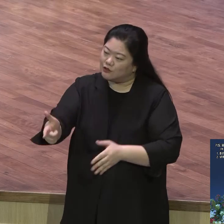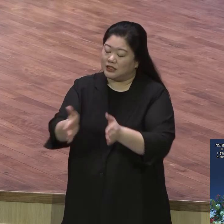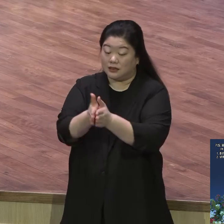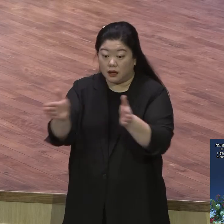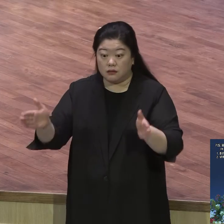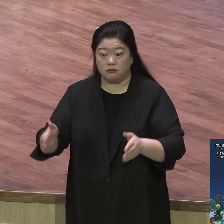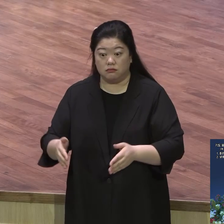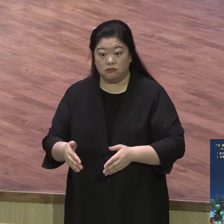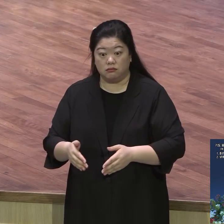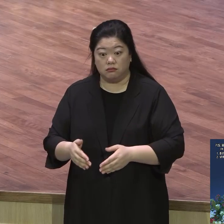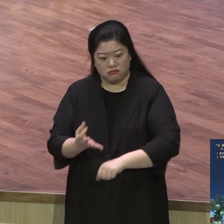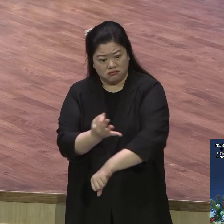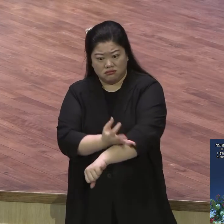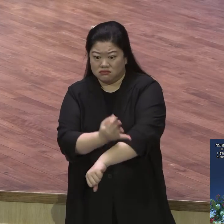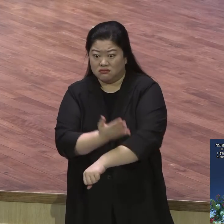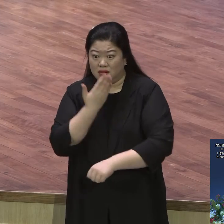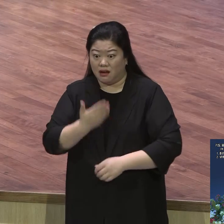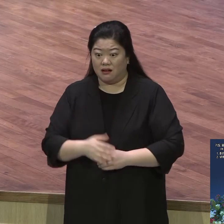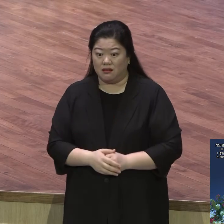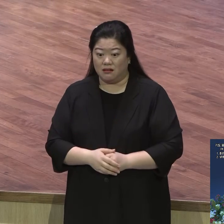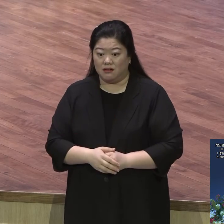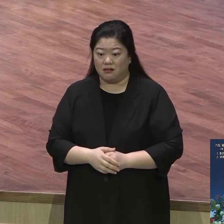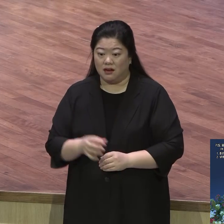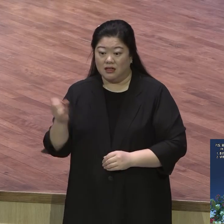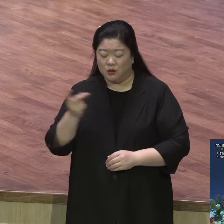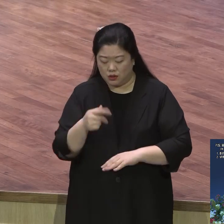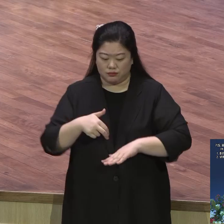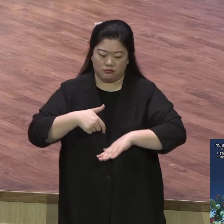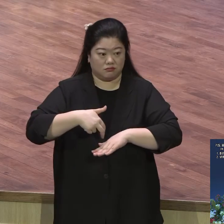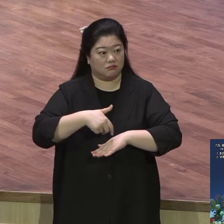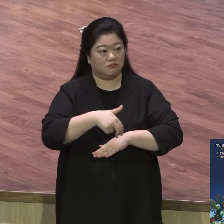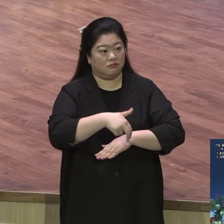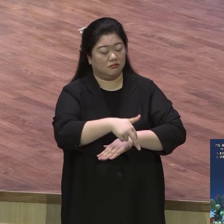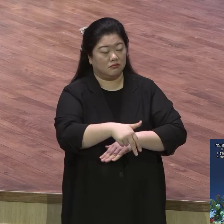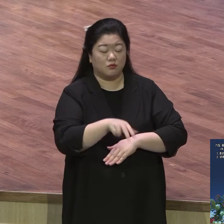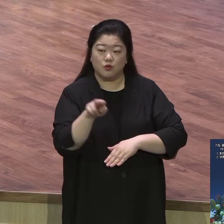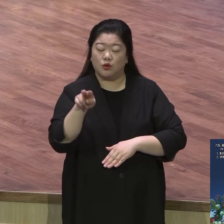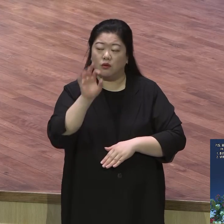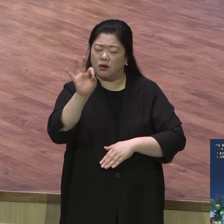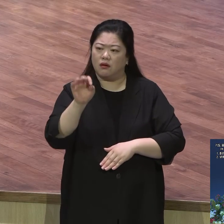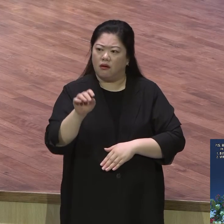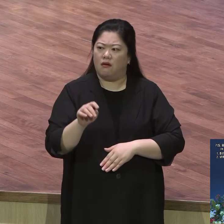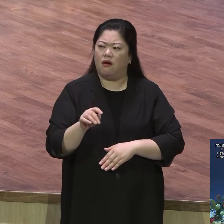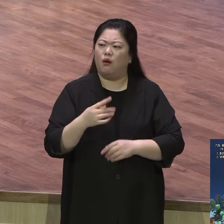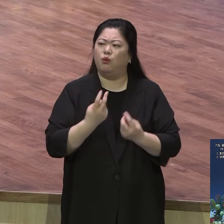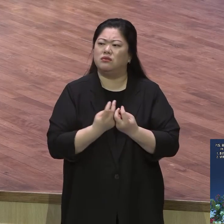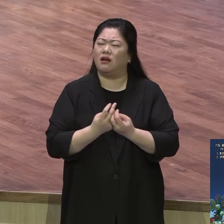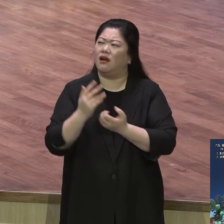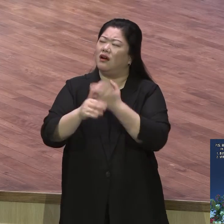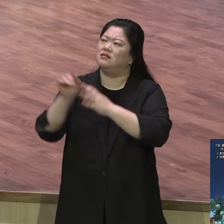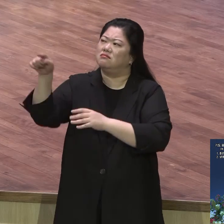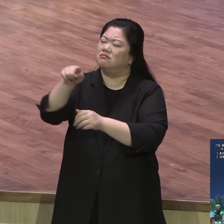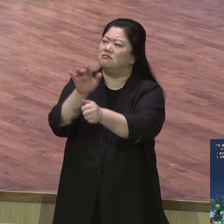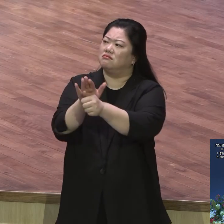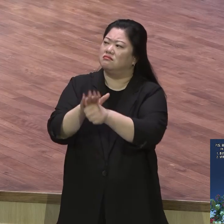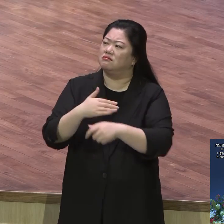생활 속에서 삶 속에서 이런저런 눈에 보이는 거 다 기도 저목이야 기도하고 무시로 나는 사람과 대화하면서 기도해요